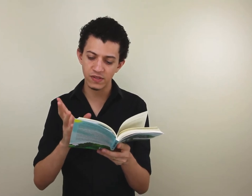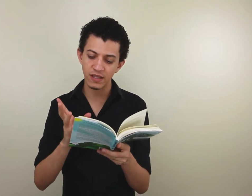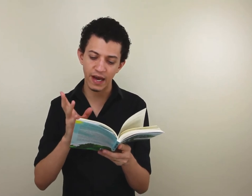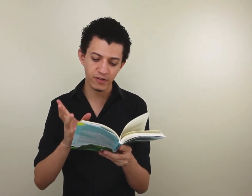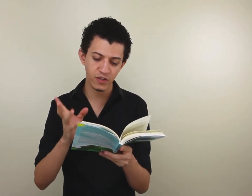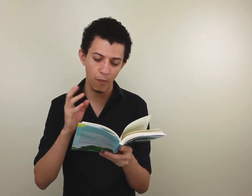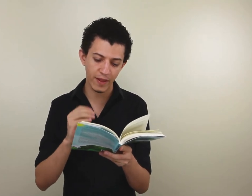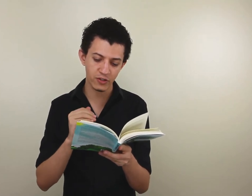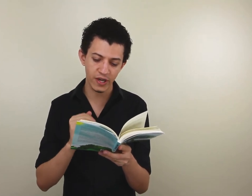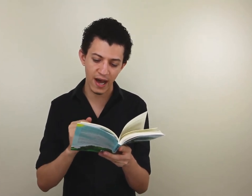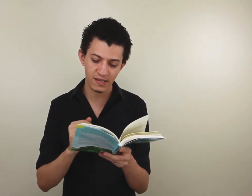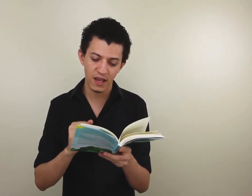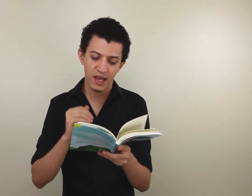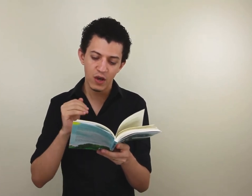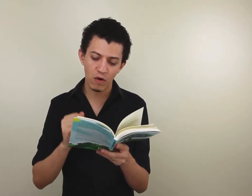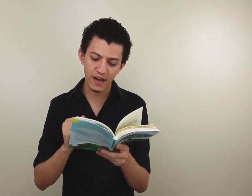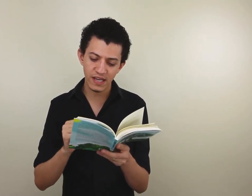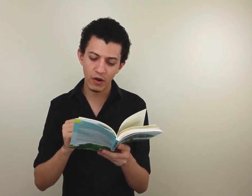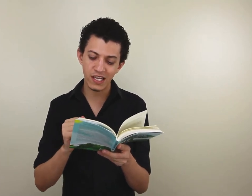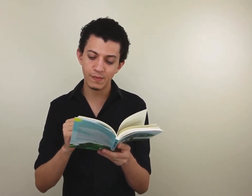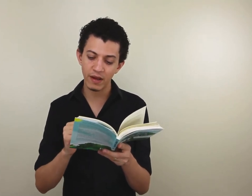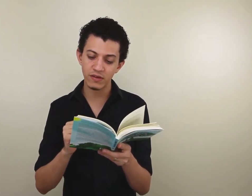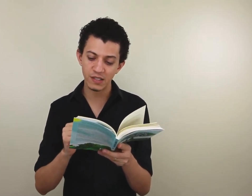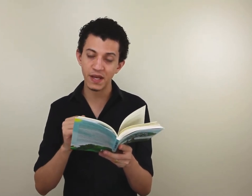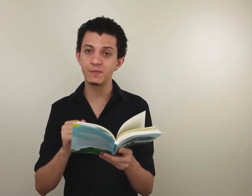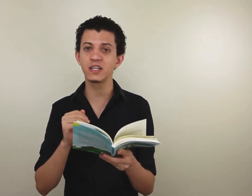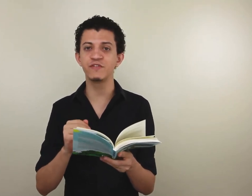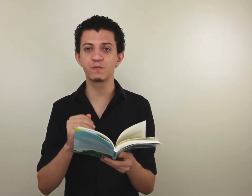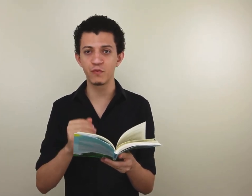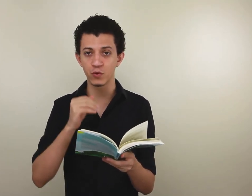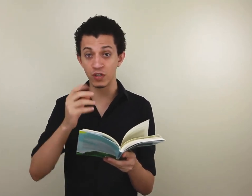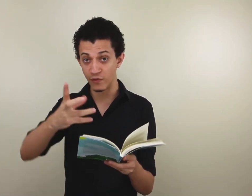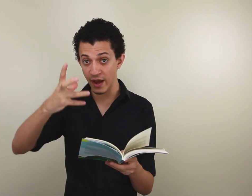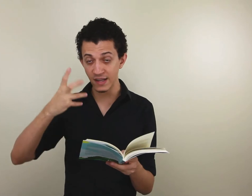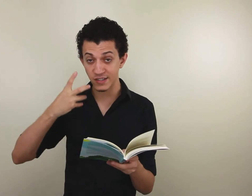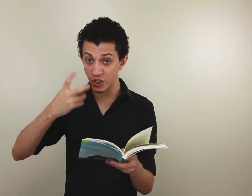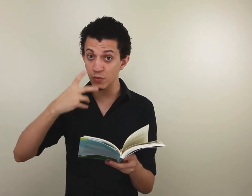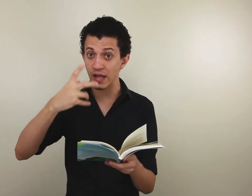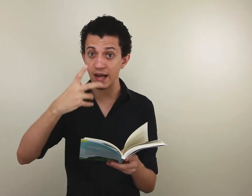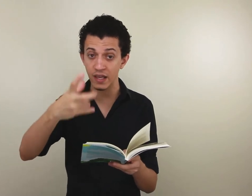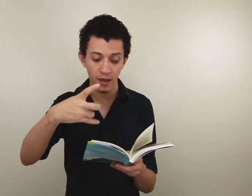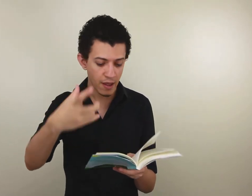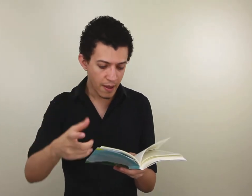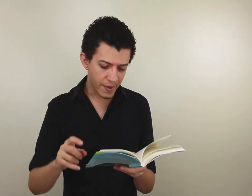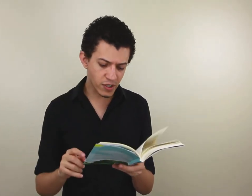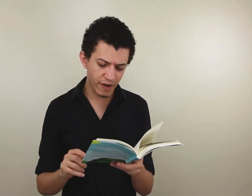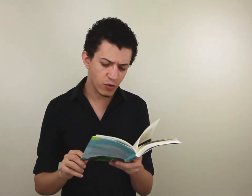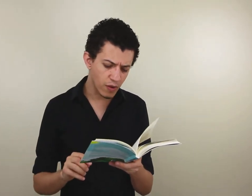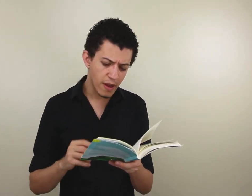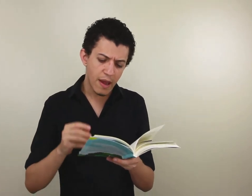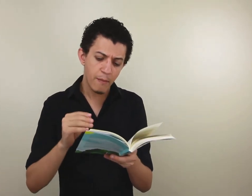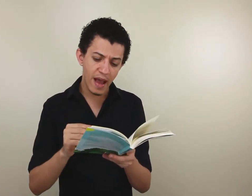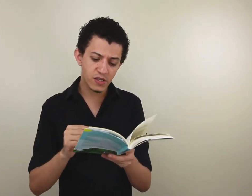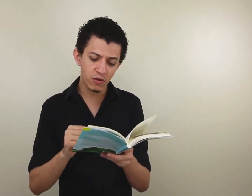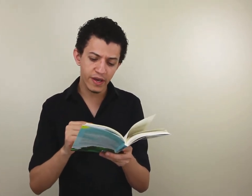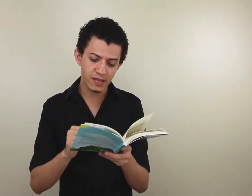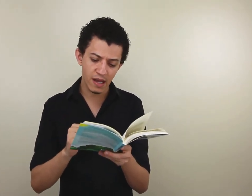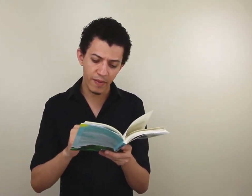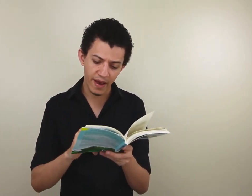sentaram o sinal péndulo de casa e conversaram a respeito das perspectivas para o futuro. Isso foi antes da gente mudar aqui para Salvador. Madison quis saber